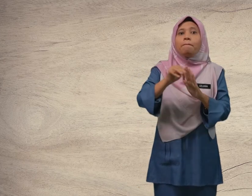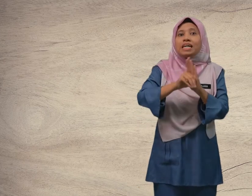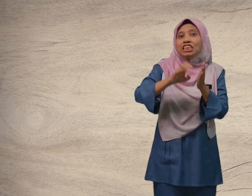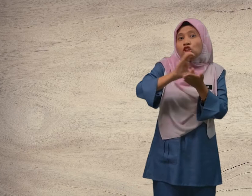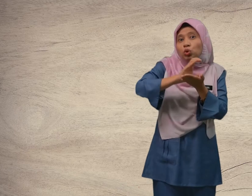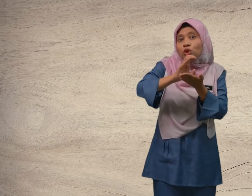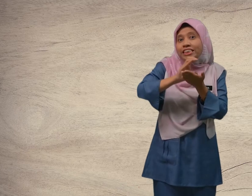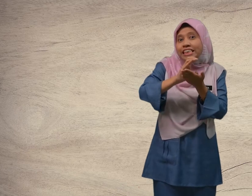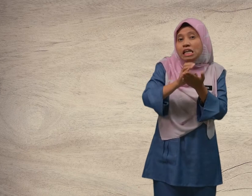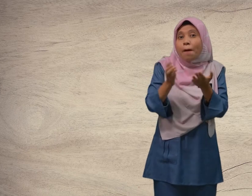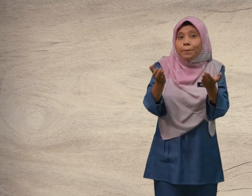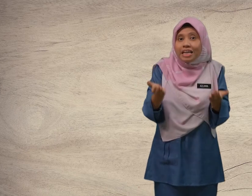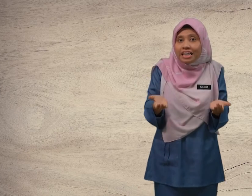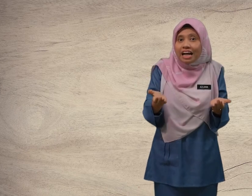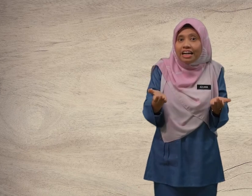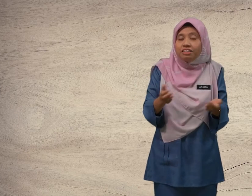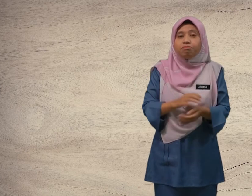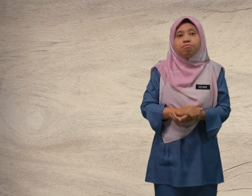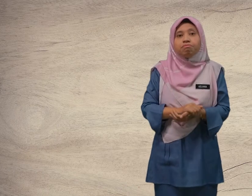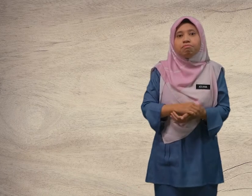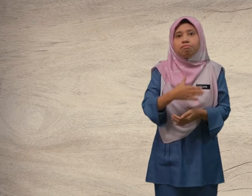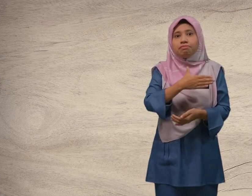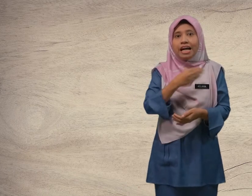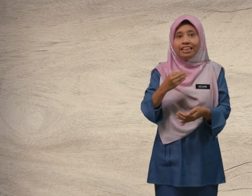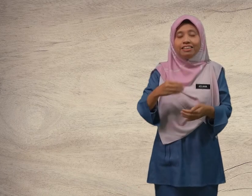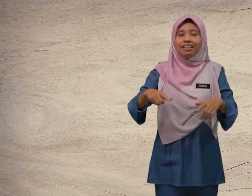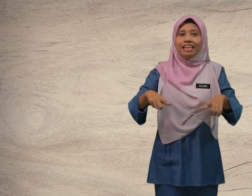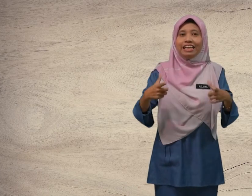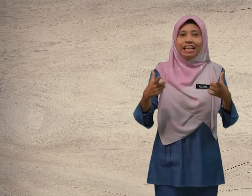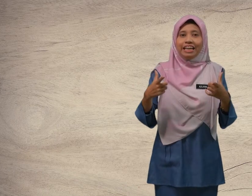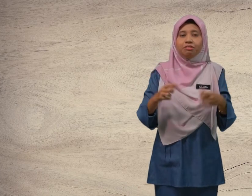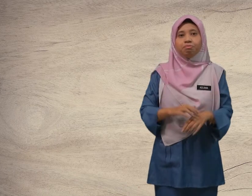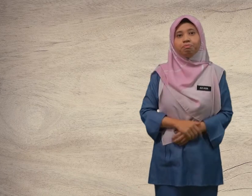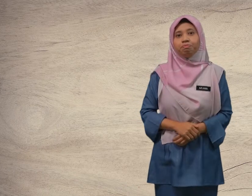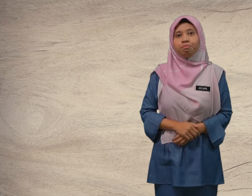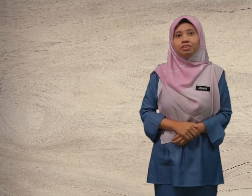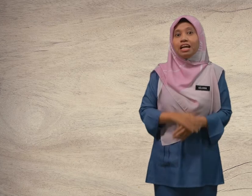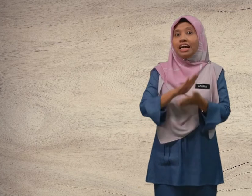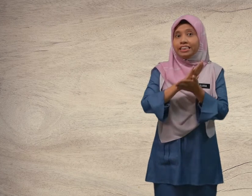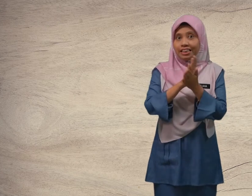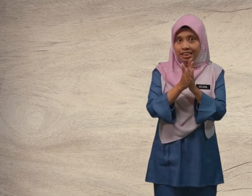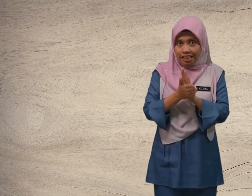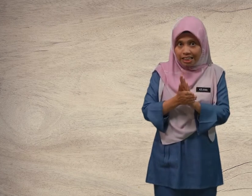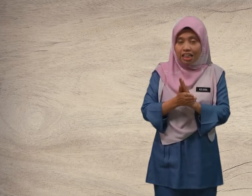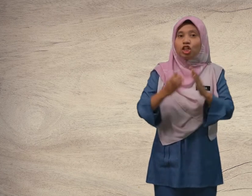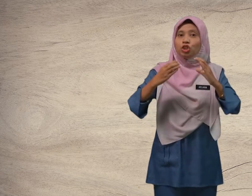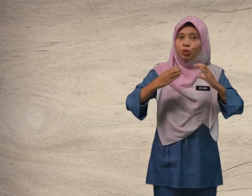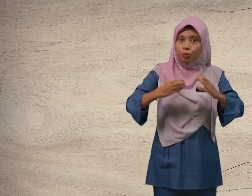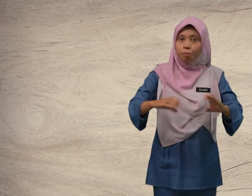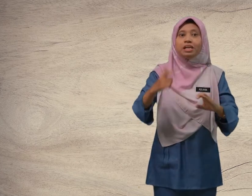mencuci pinggan dan lain-lain. Jadi, cuba